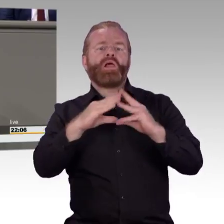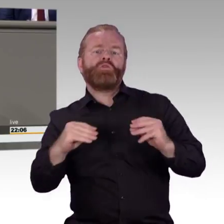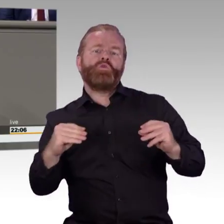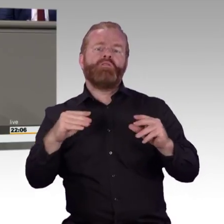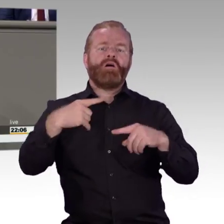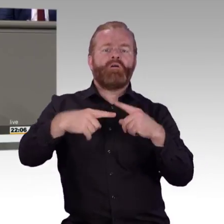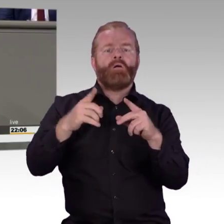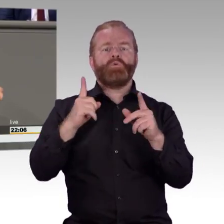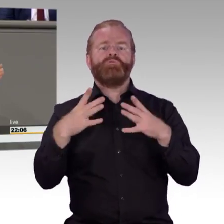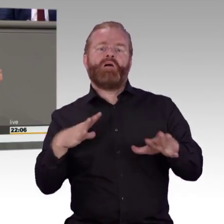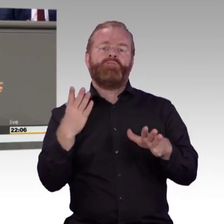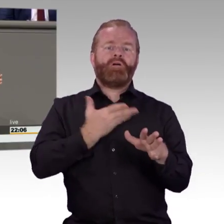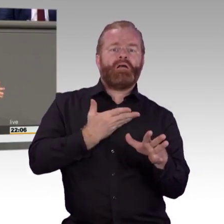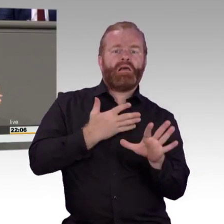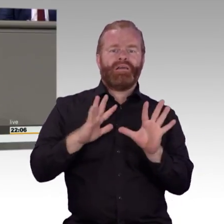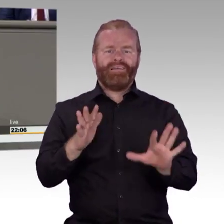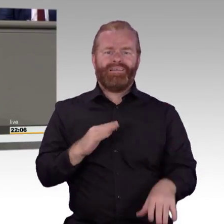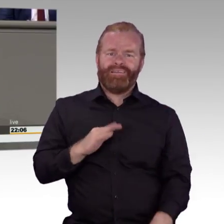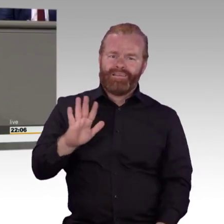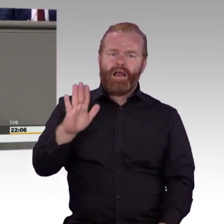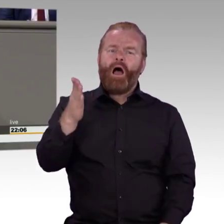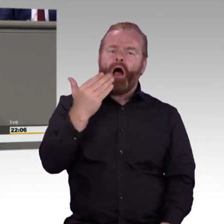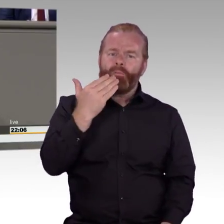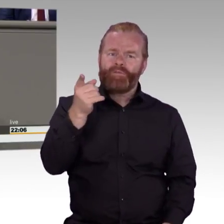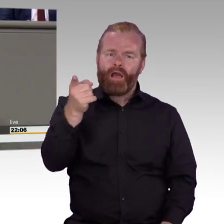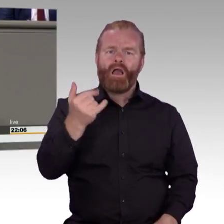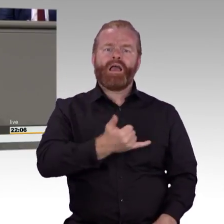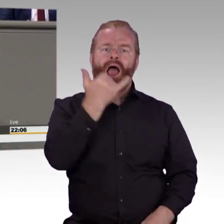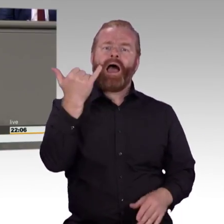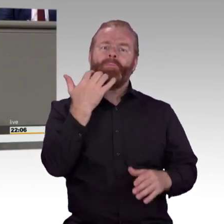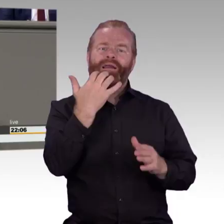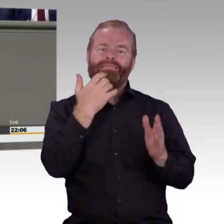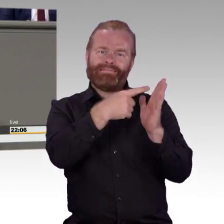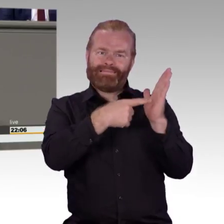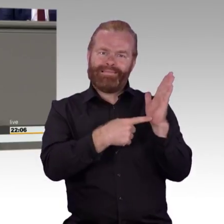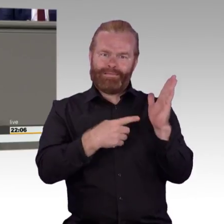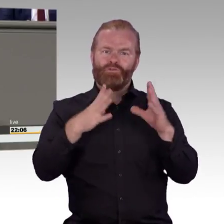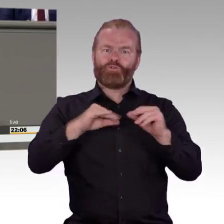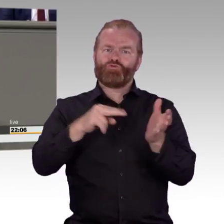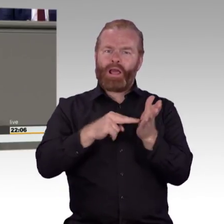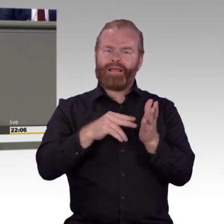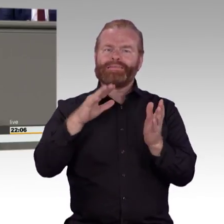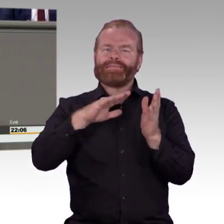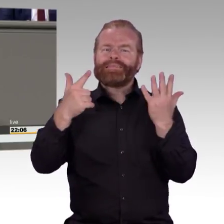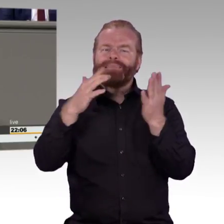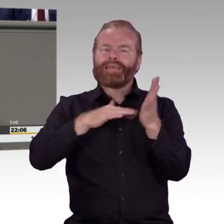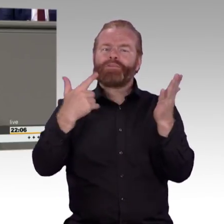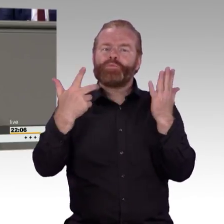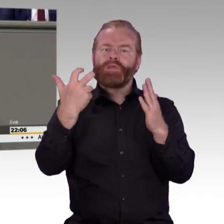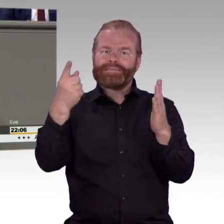nichts mehr. Das Motto ist und bleibt nach dem Gesetz, ist vor dem Gesetz. Das Motto lautet nichts über